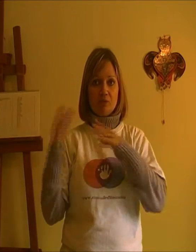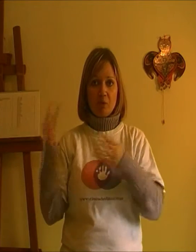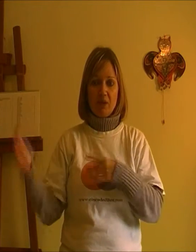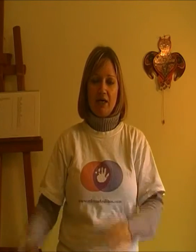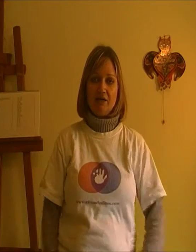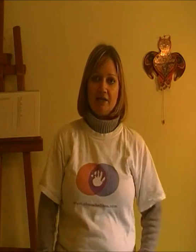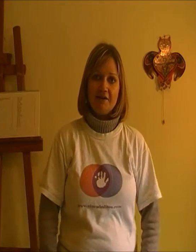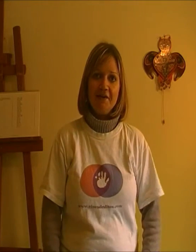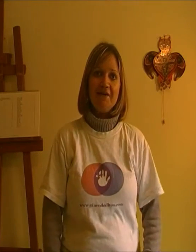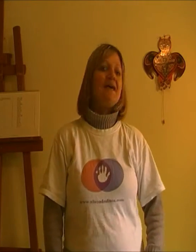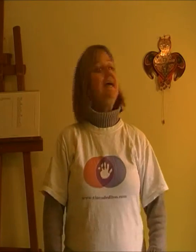si no se me olvida la letra, ¿eh?